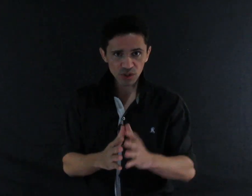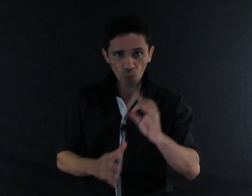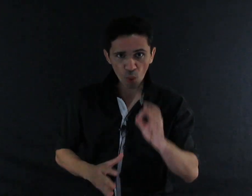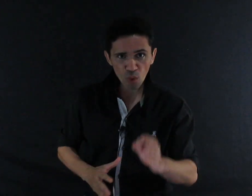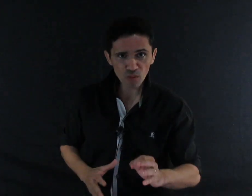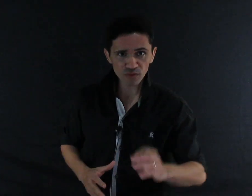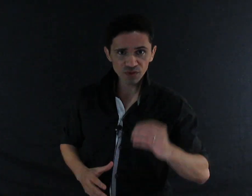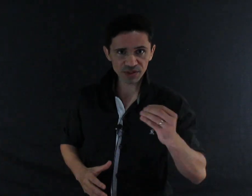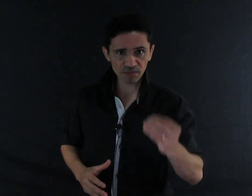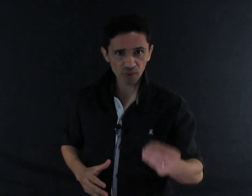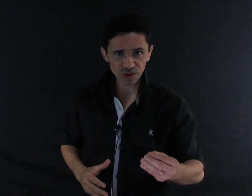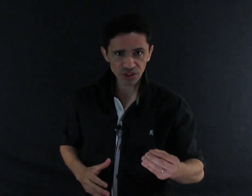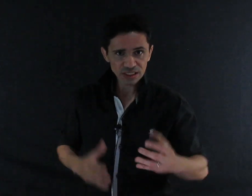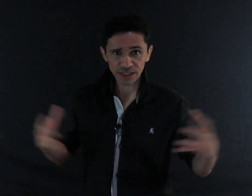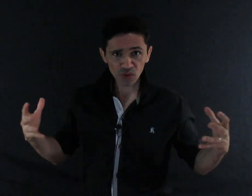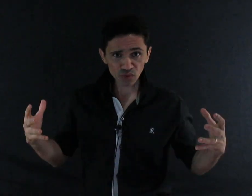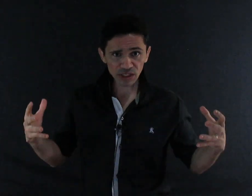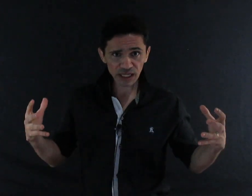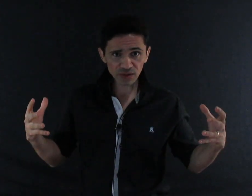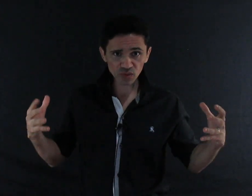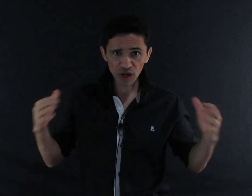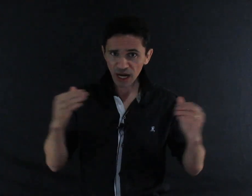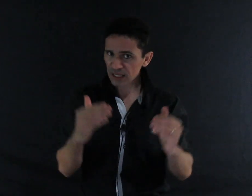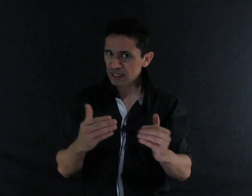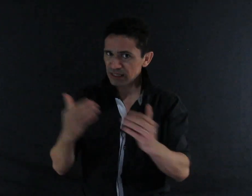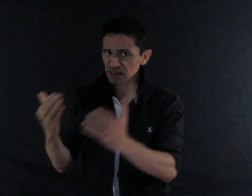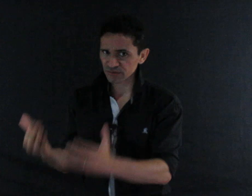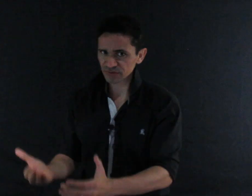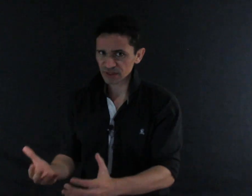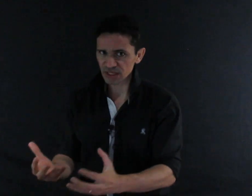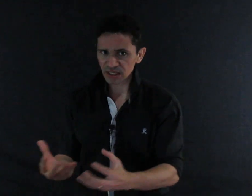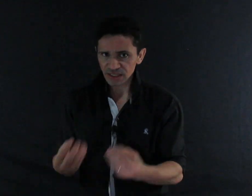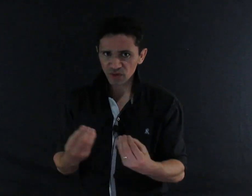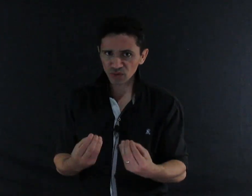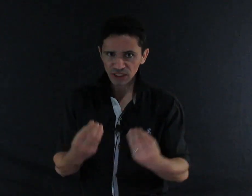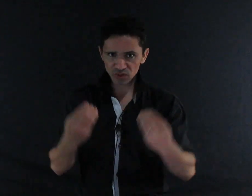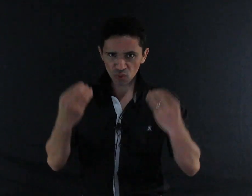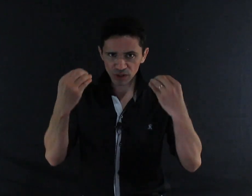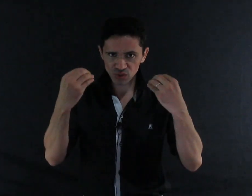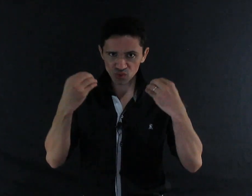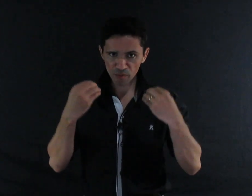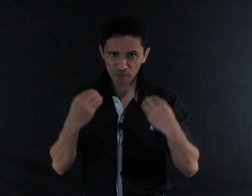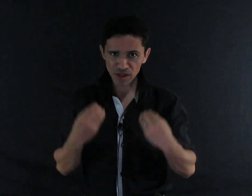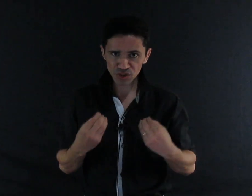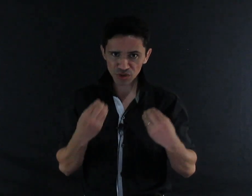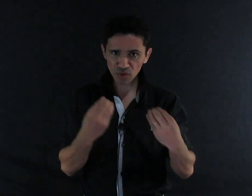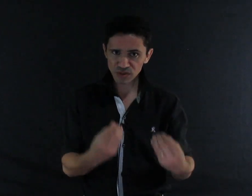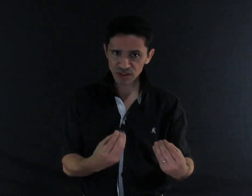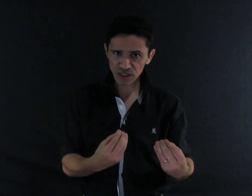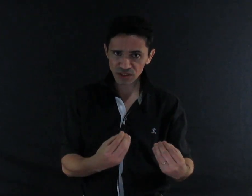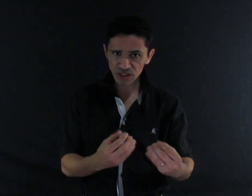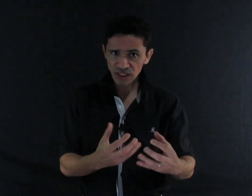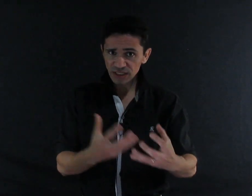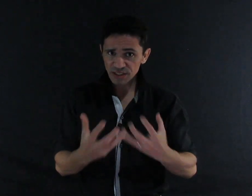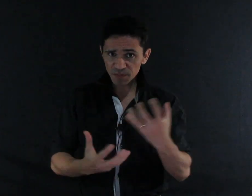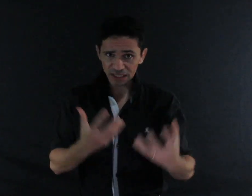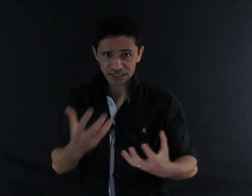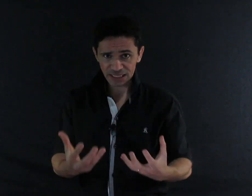como você pode ter contato além da vida, ter contato com a sua mente inconsciente, despertar